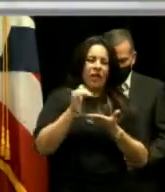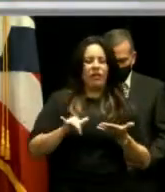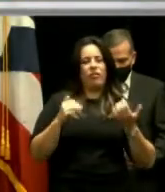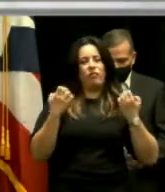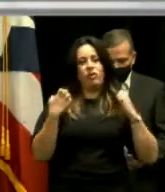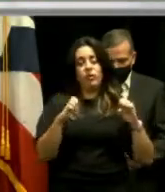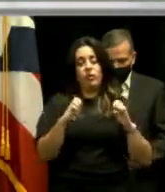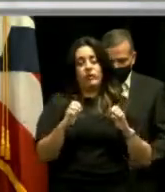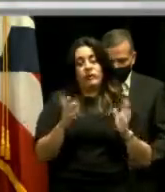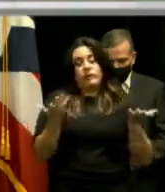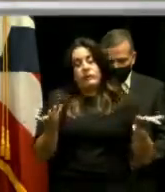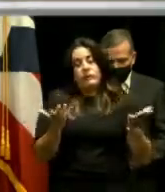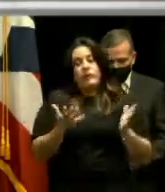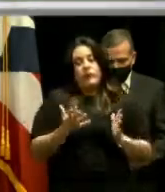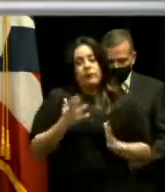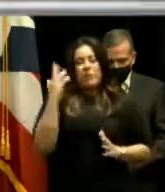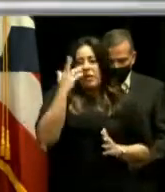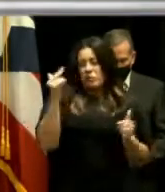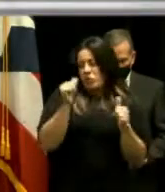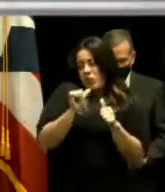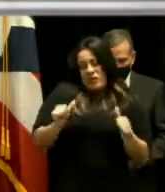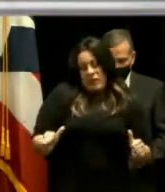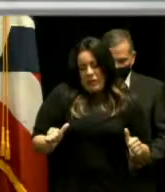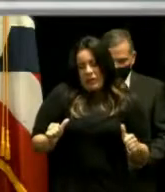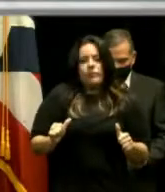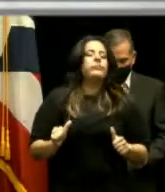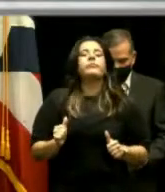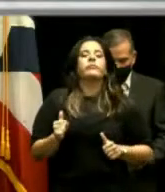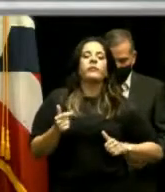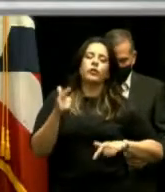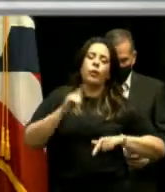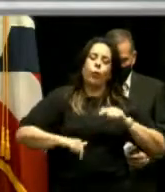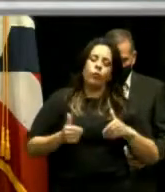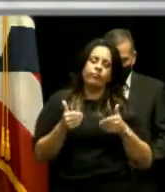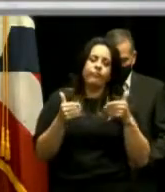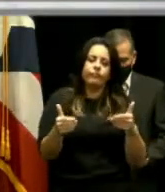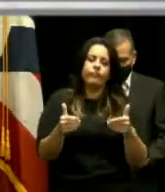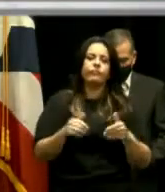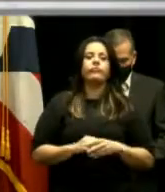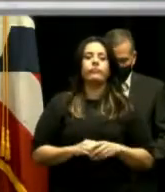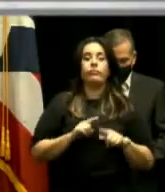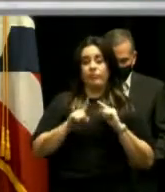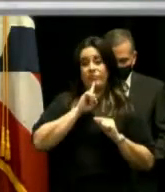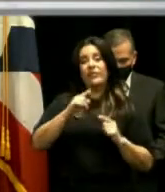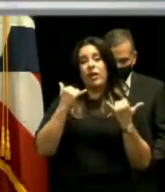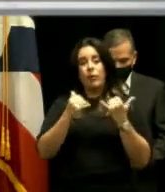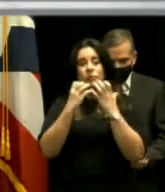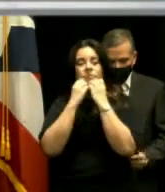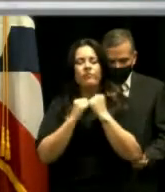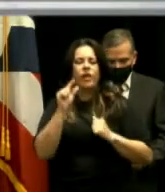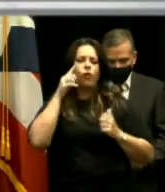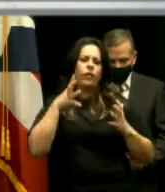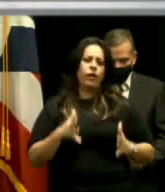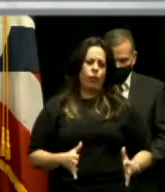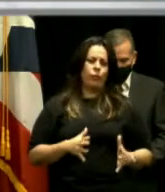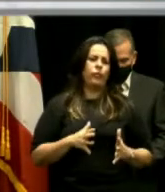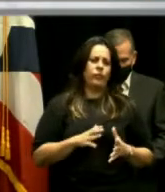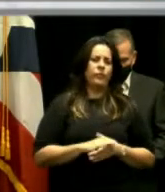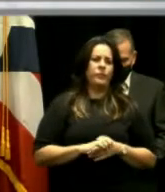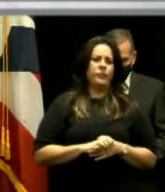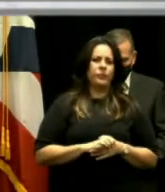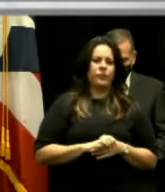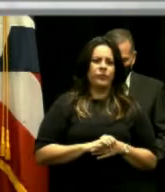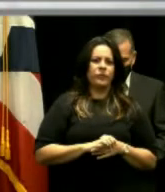Lamentablemente, por las razones que sean, no se dio a cabo. Y tengo que agradecerle al gobernador que